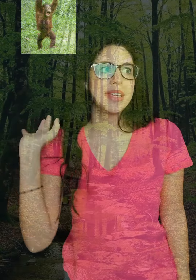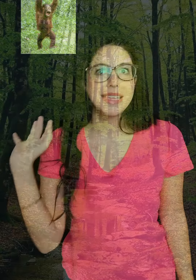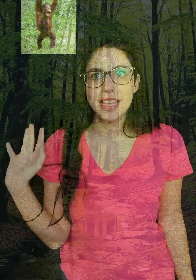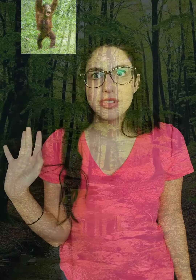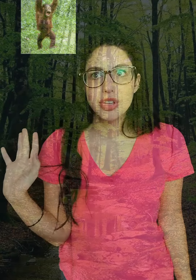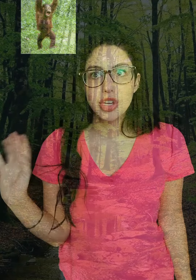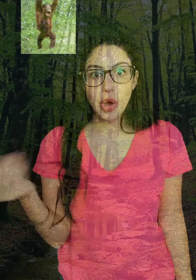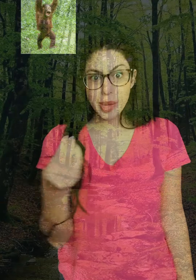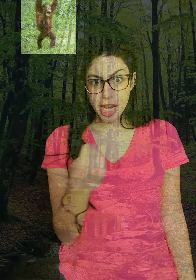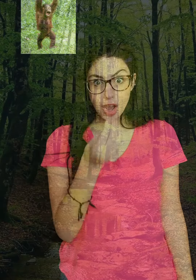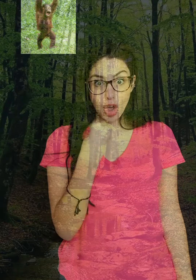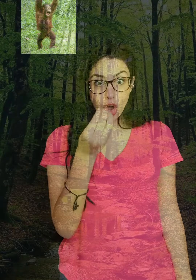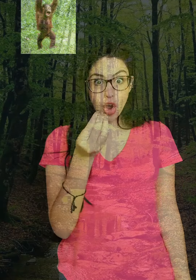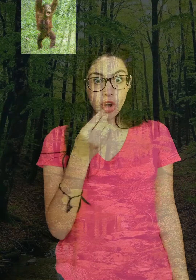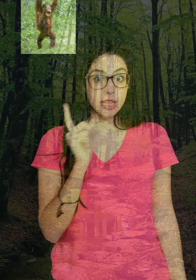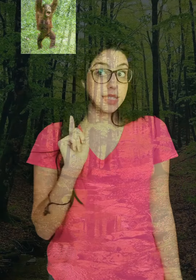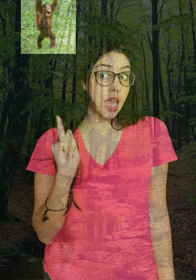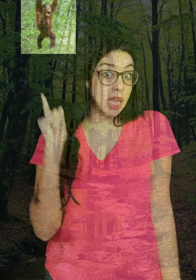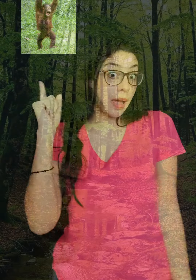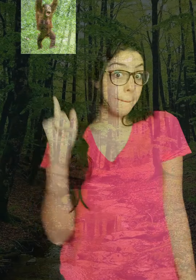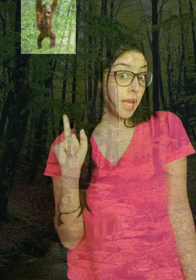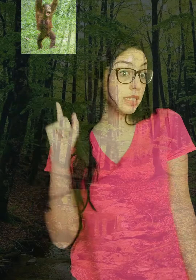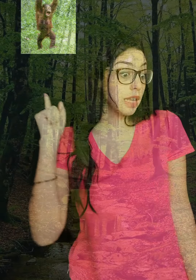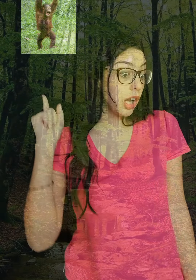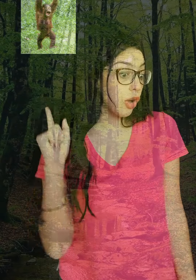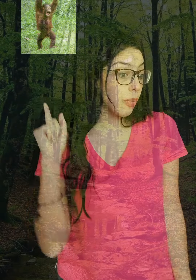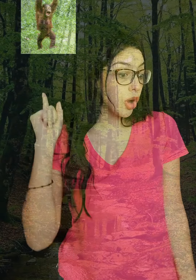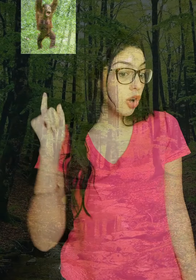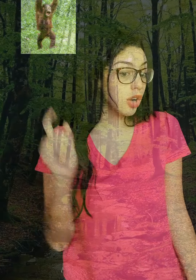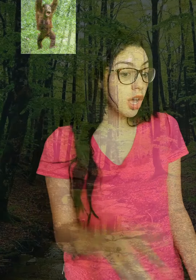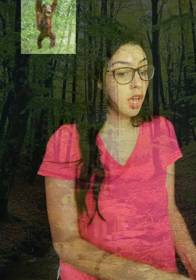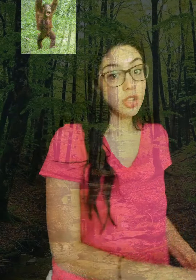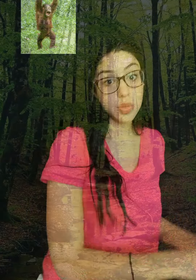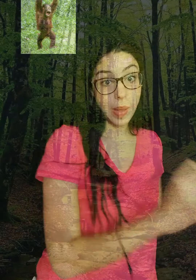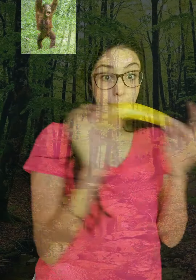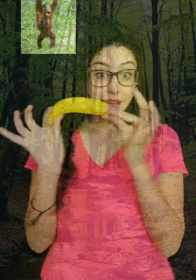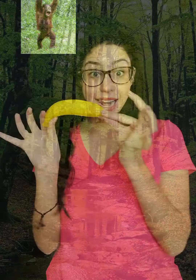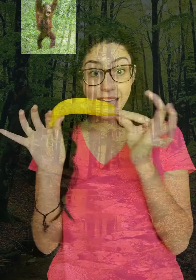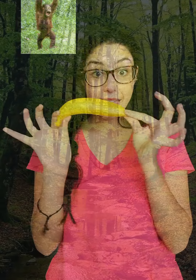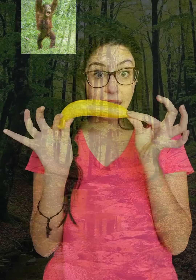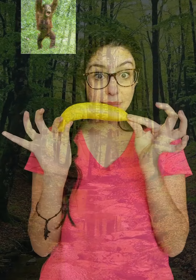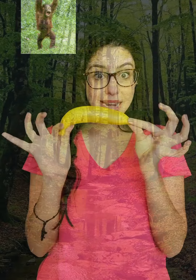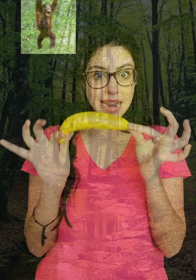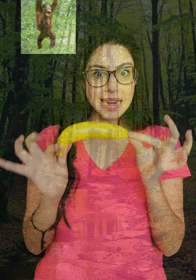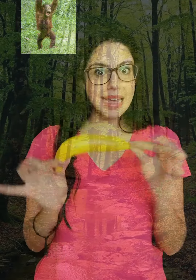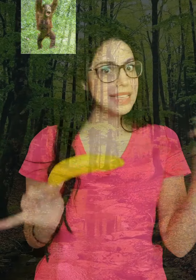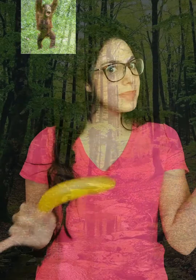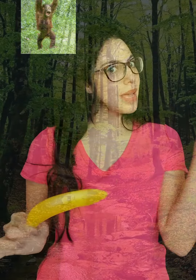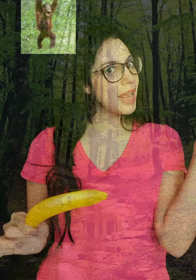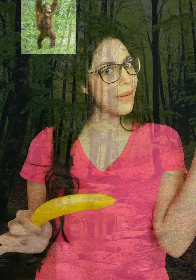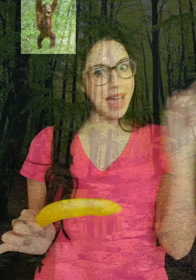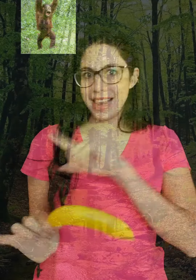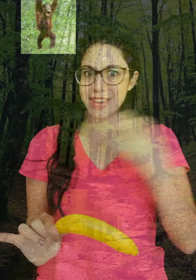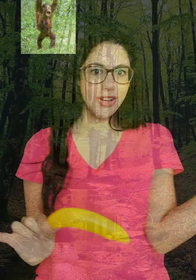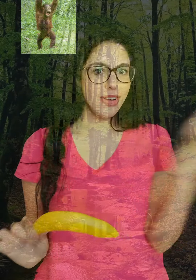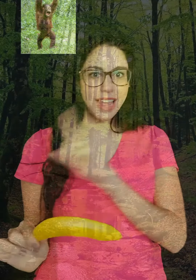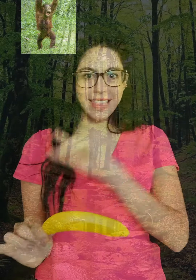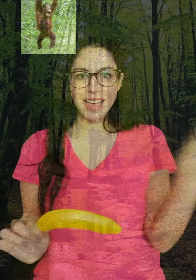inquieto y comilón, y se llama Salomón. Su mamá le da bananas, pero a él no le dan